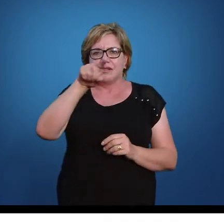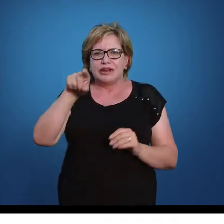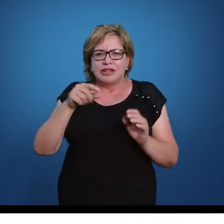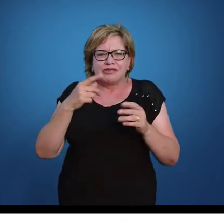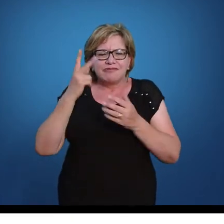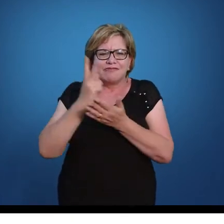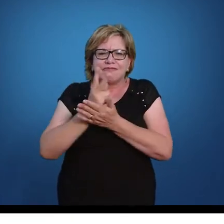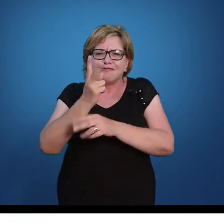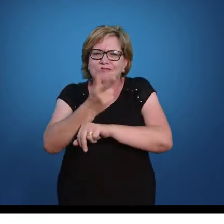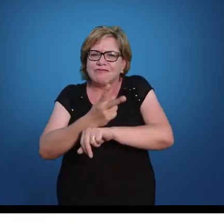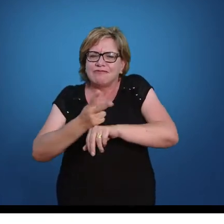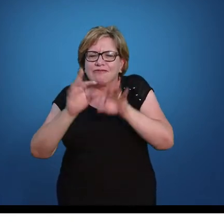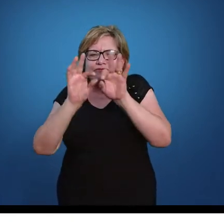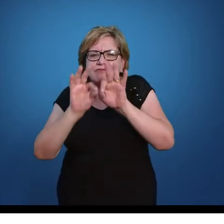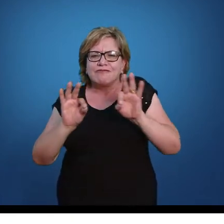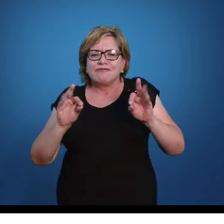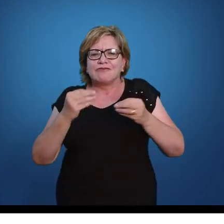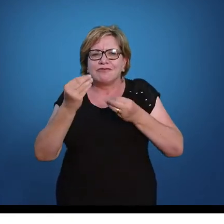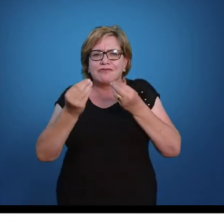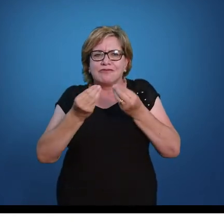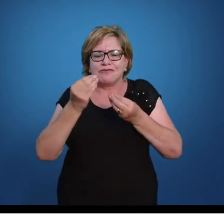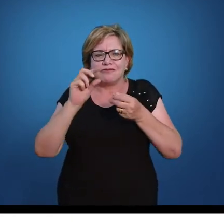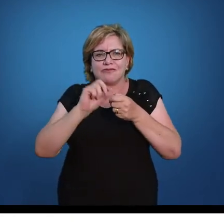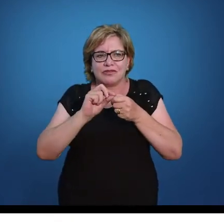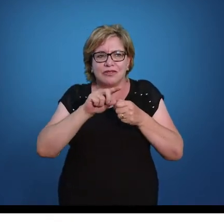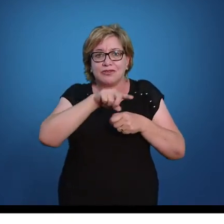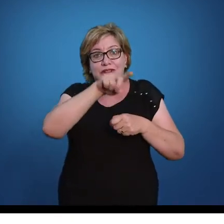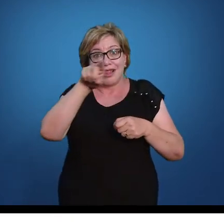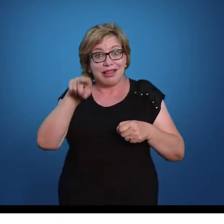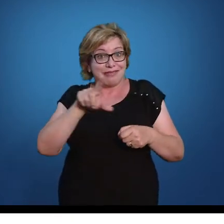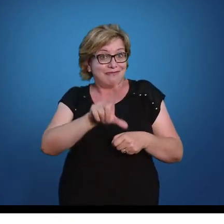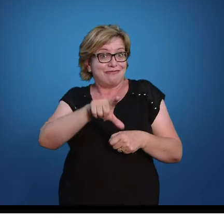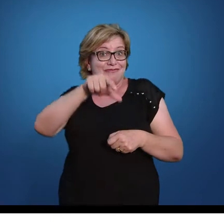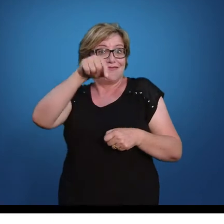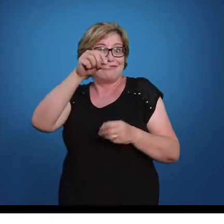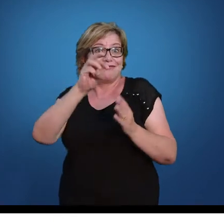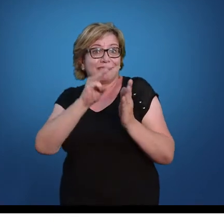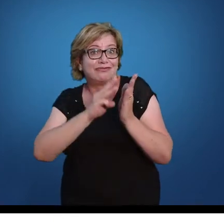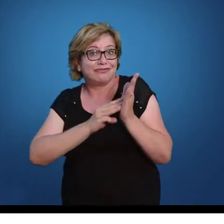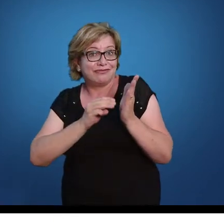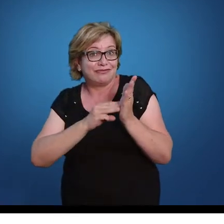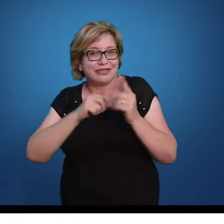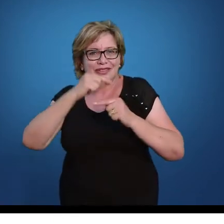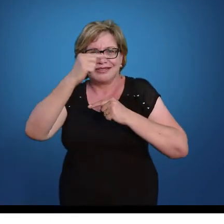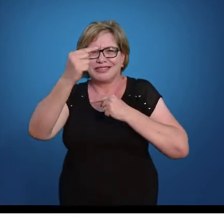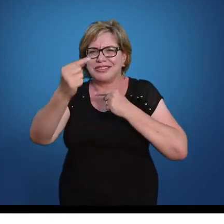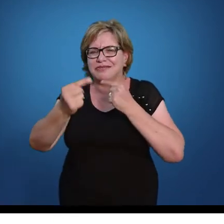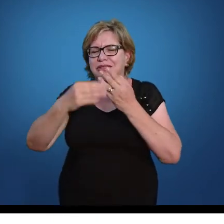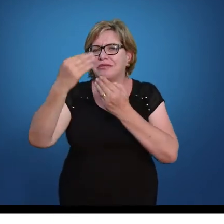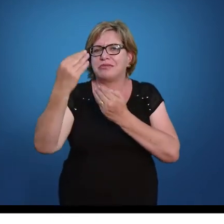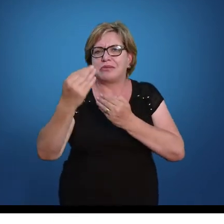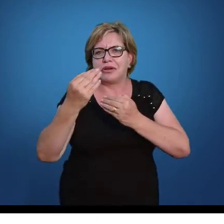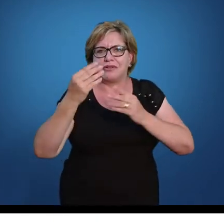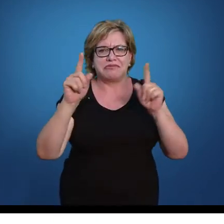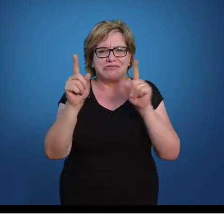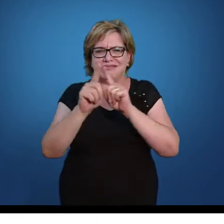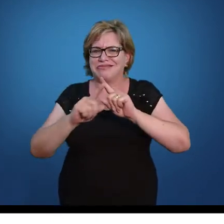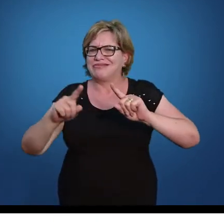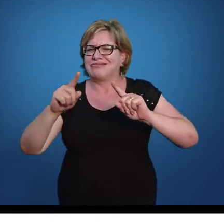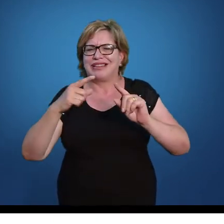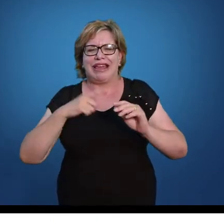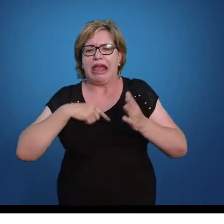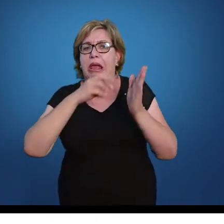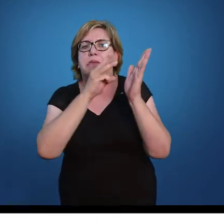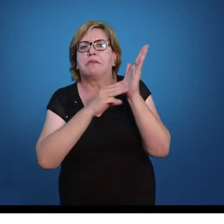maneira mais simples para resolver. É o método que você quer. Quando você for fazer a avaliação, não vai estar lá descrito. Resolva pelo